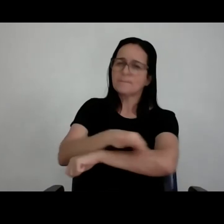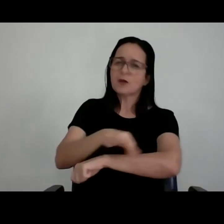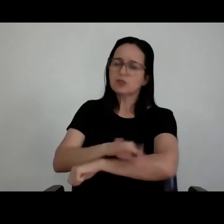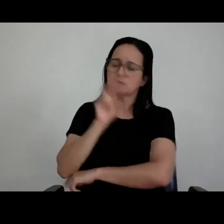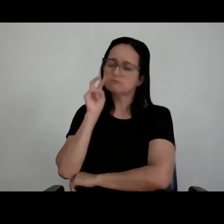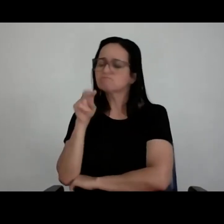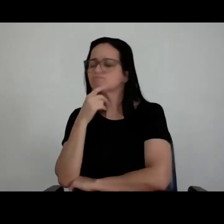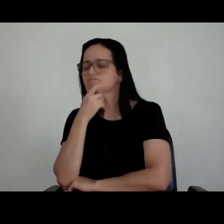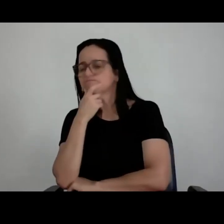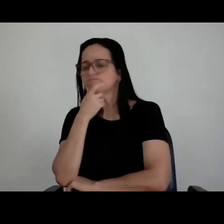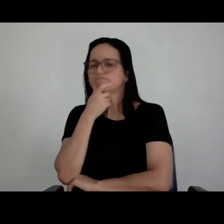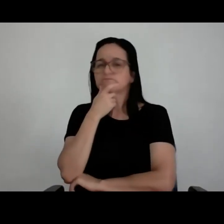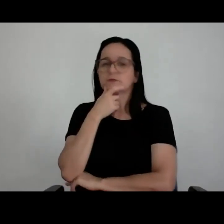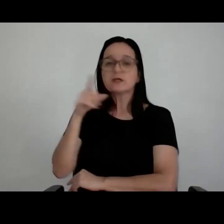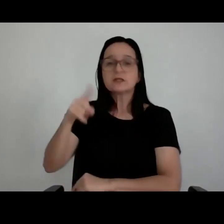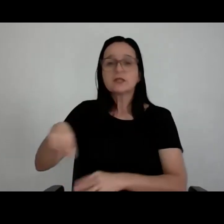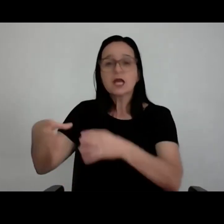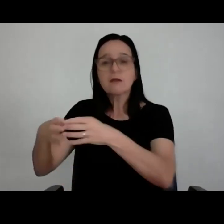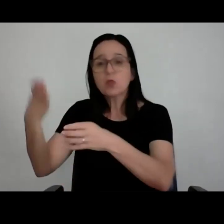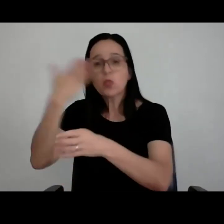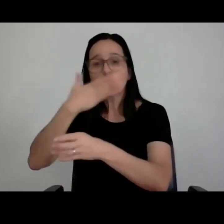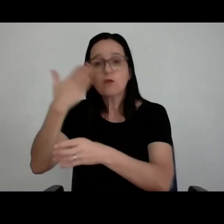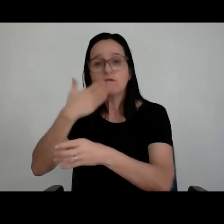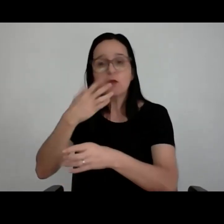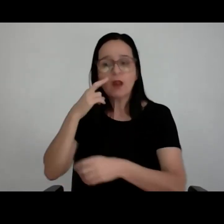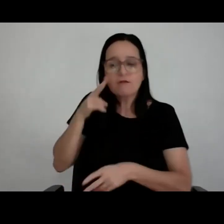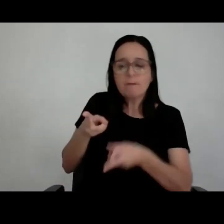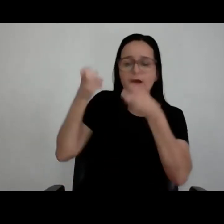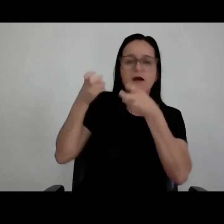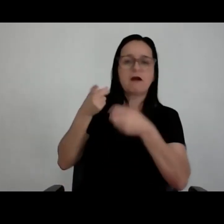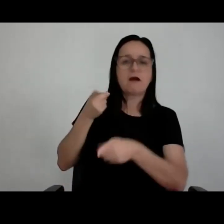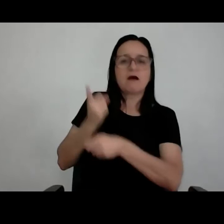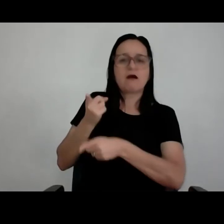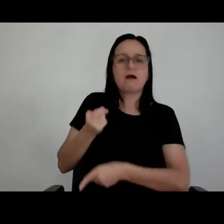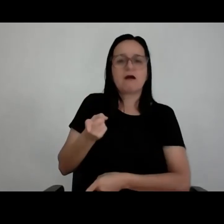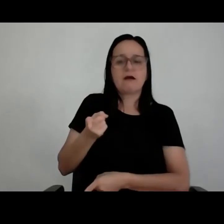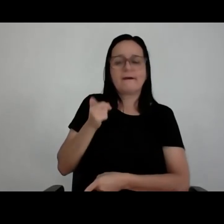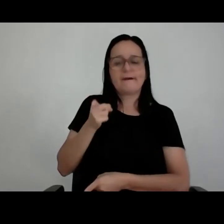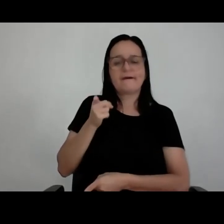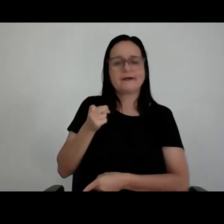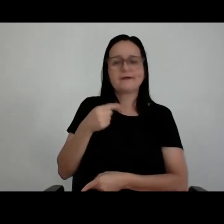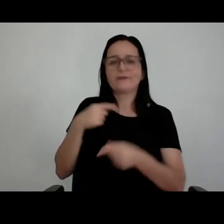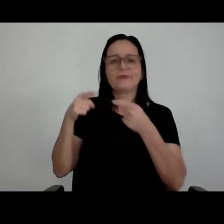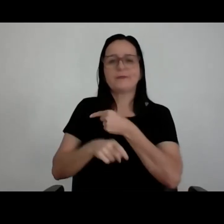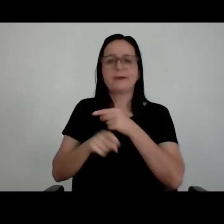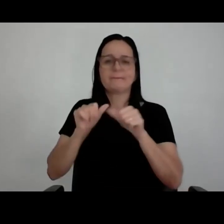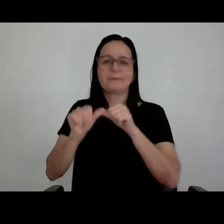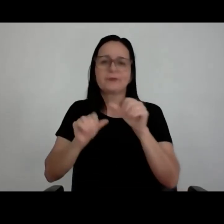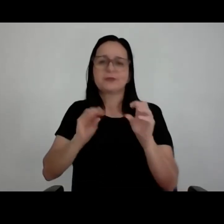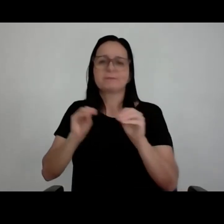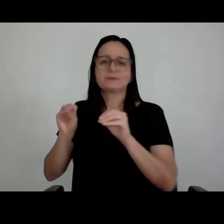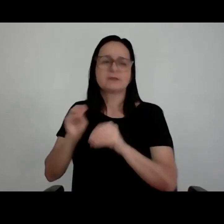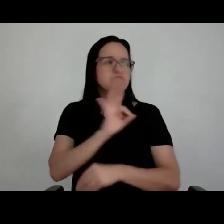toda a equipe de arquitetura não viu, toda a equipe de engenharia não viu e ele achou. Falei, mas aquilo ali não seria ali? Pô, é verdade.